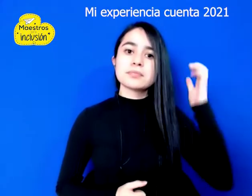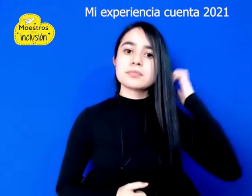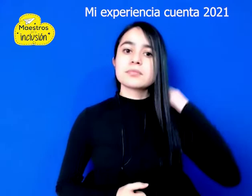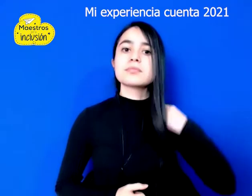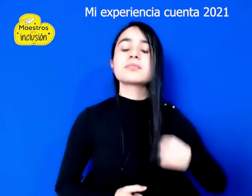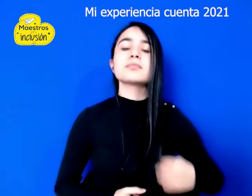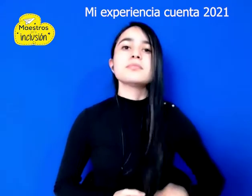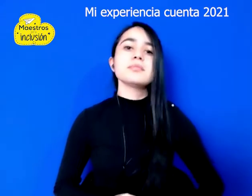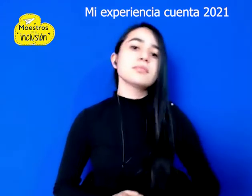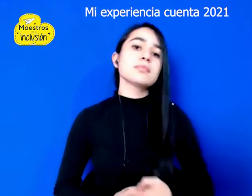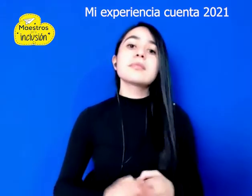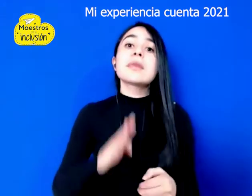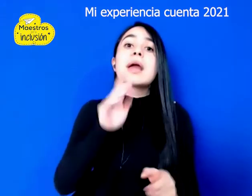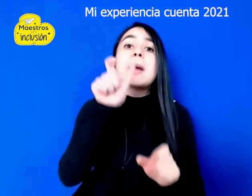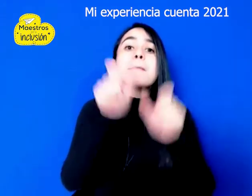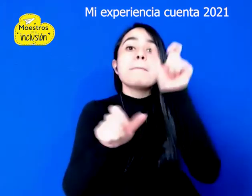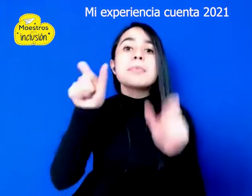¿Quiénes se pueden presentar?